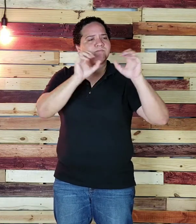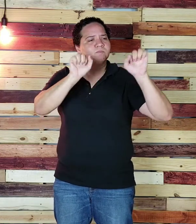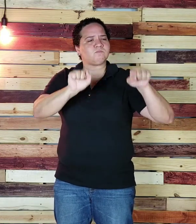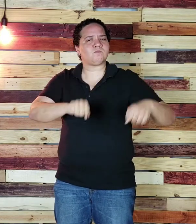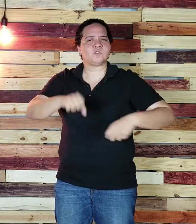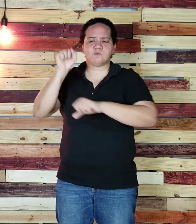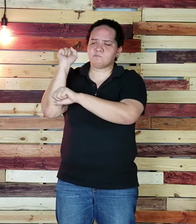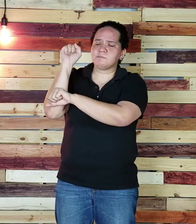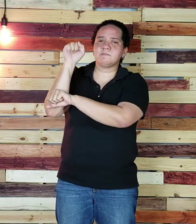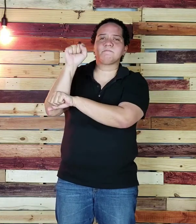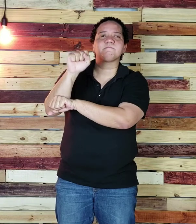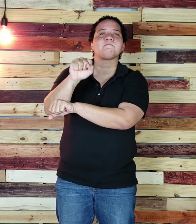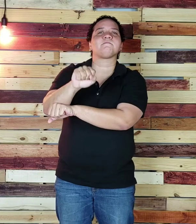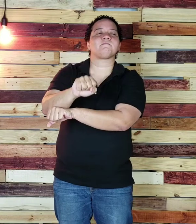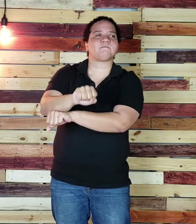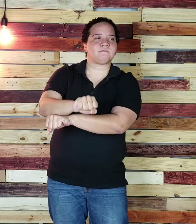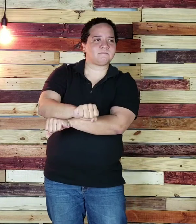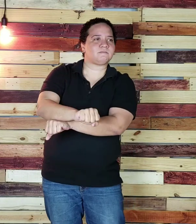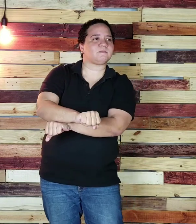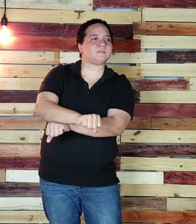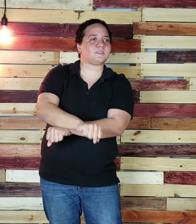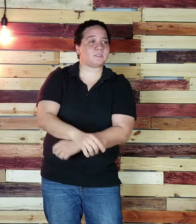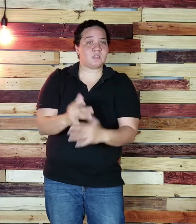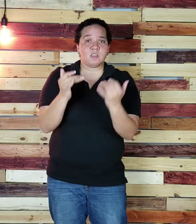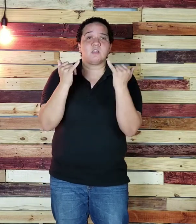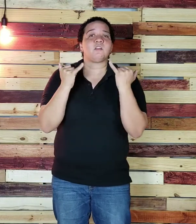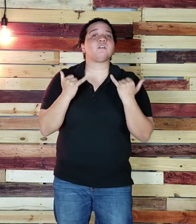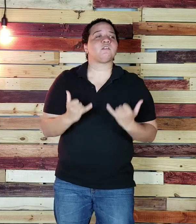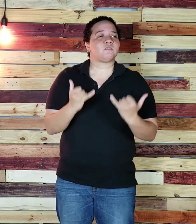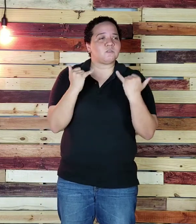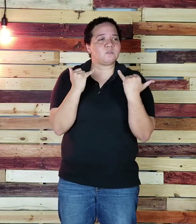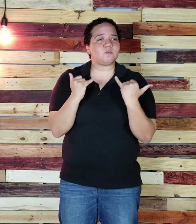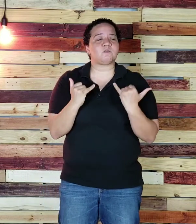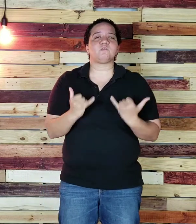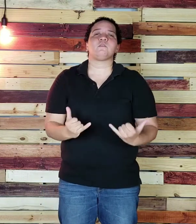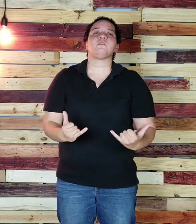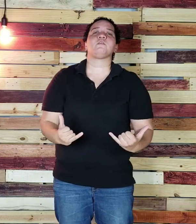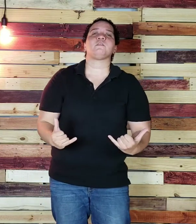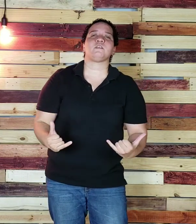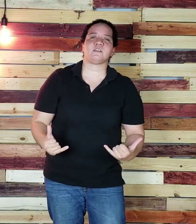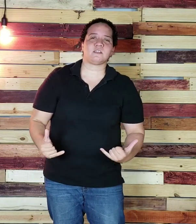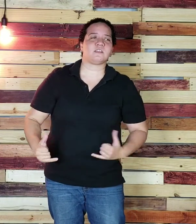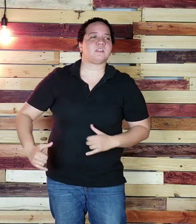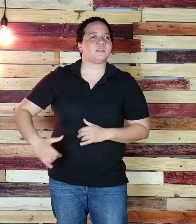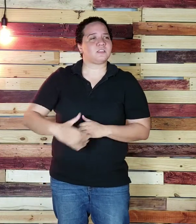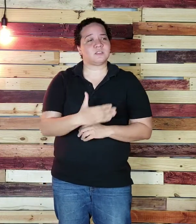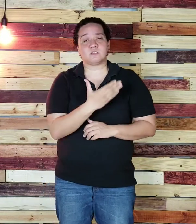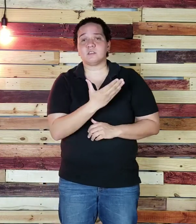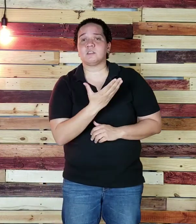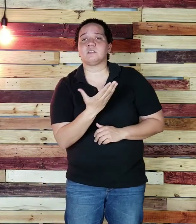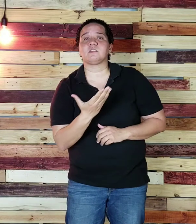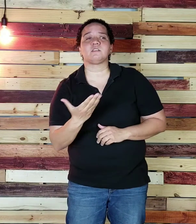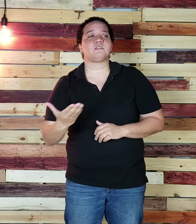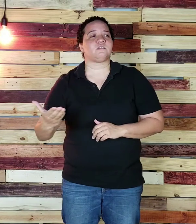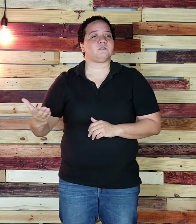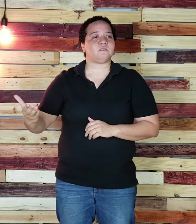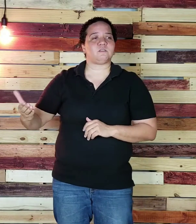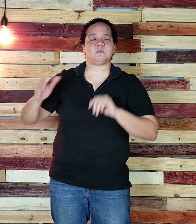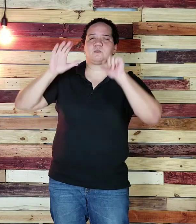razones Parece que vuelvo